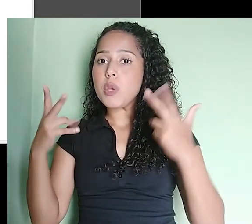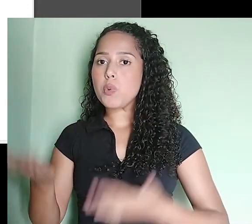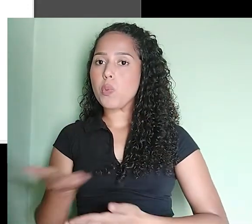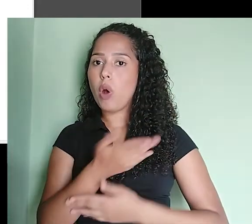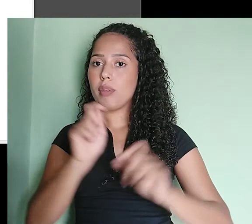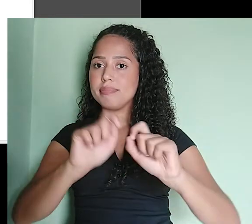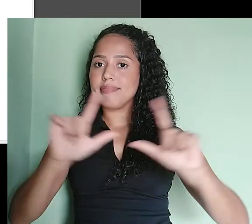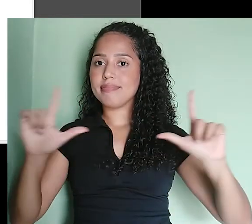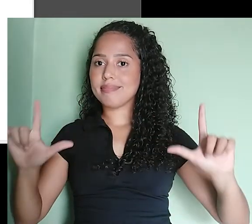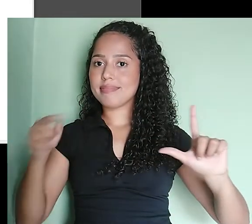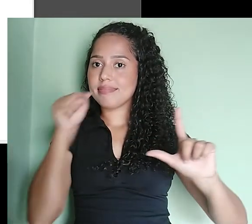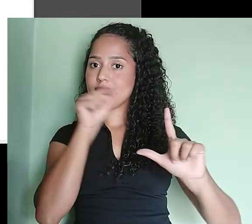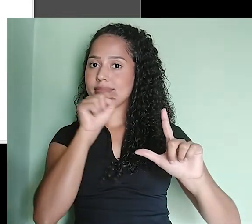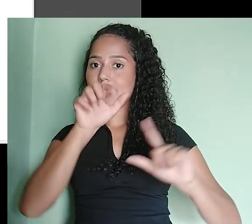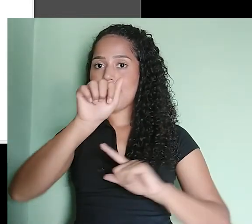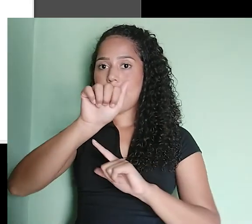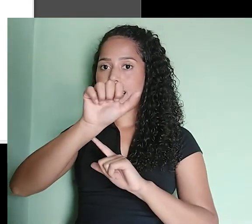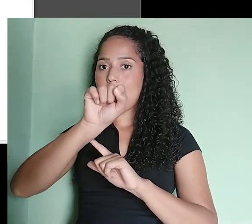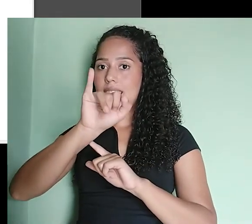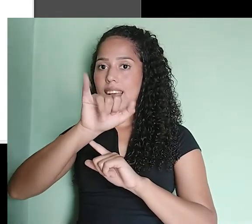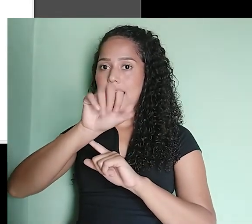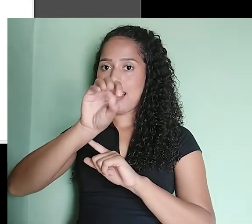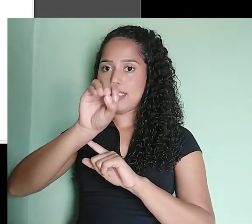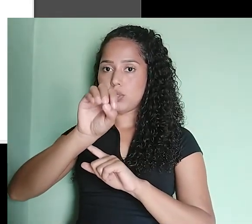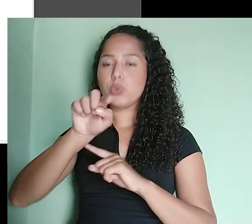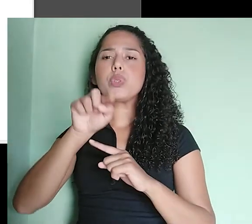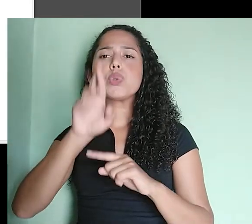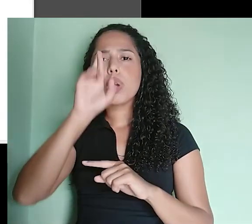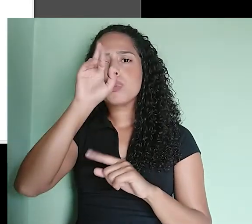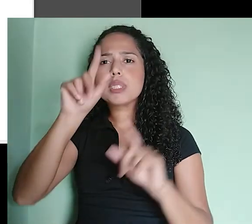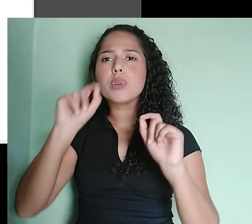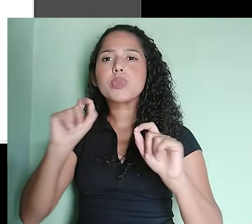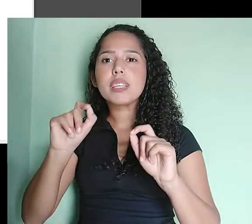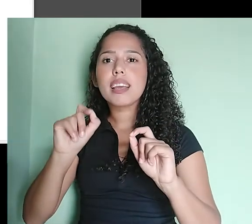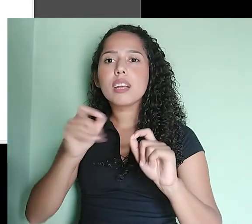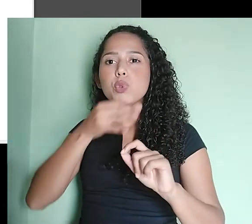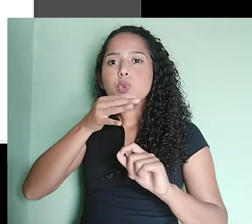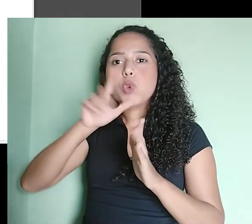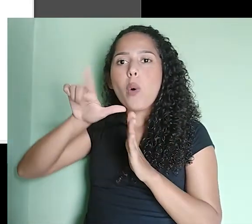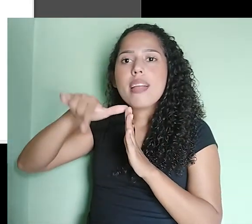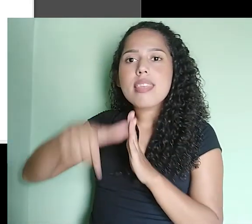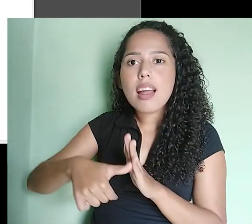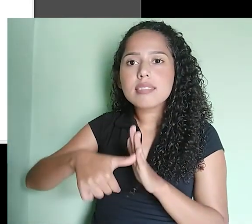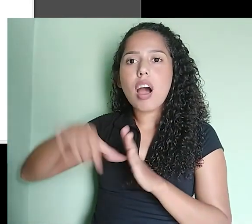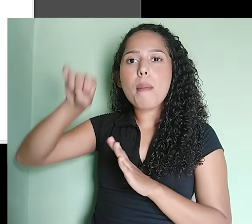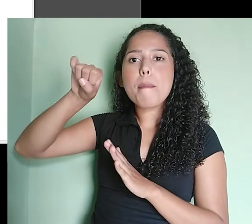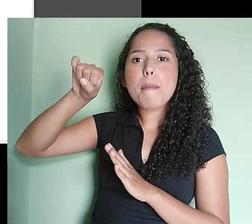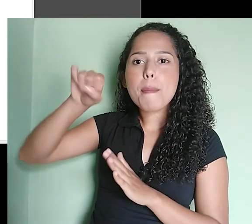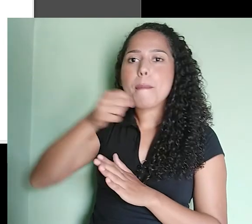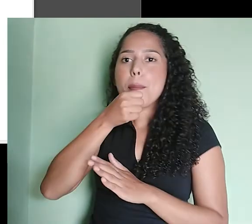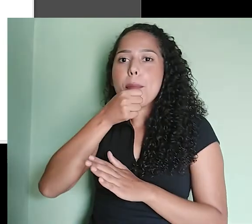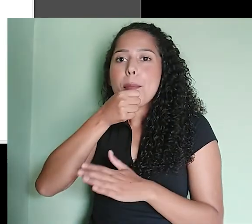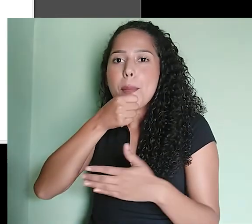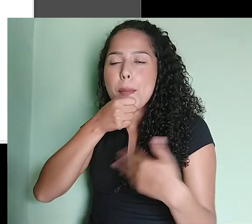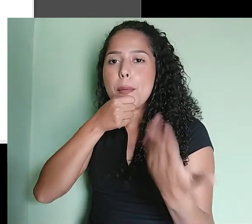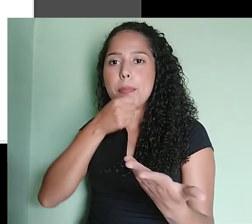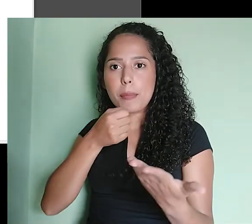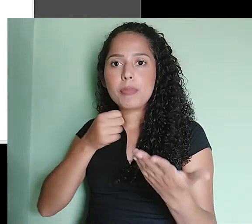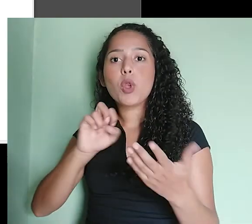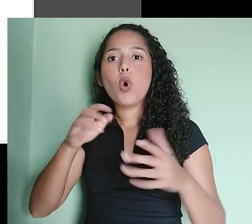Ásio. Ele que é responsável para você não ouvir o som atrasado quando falar no microfone ou tocar no teclado utilizando um